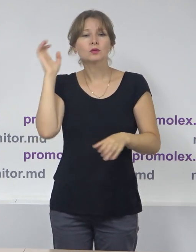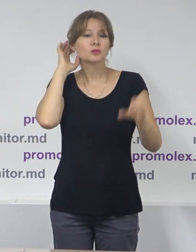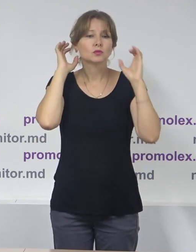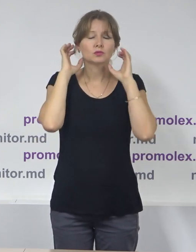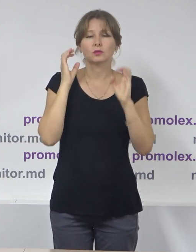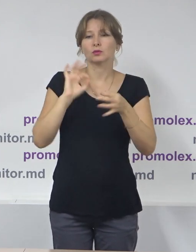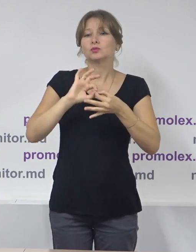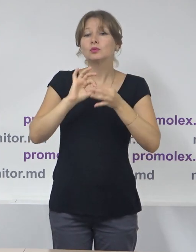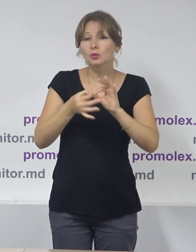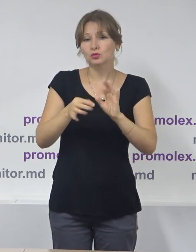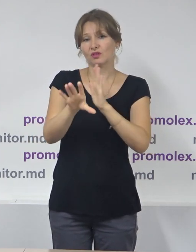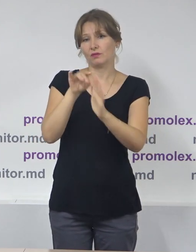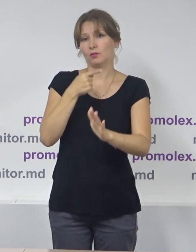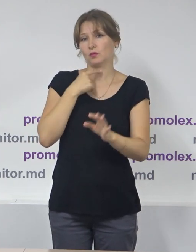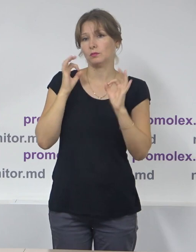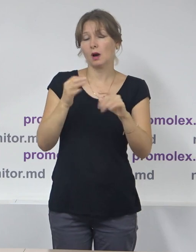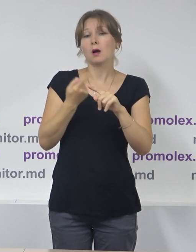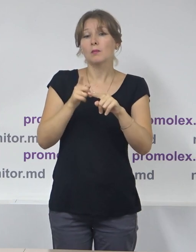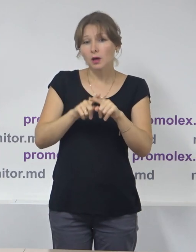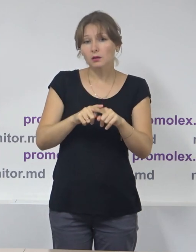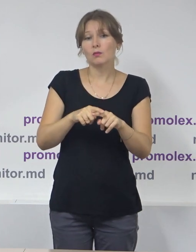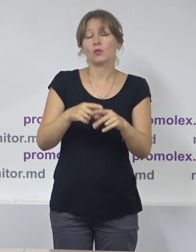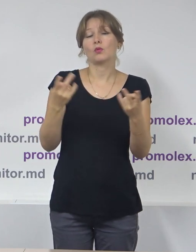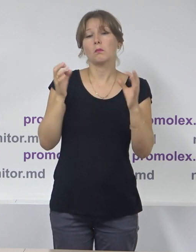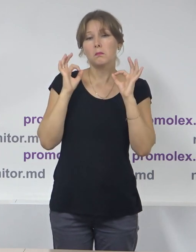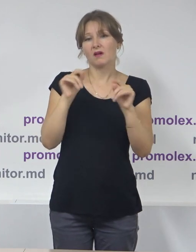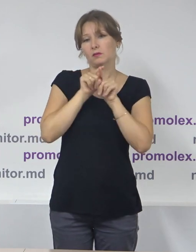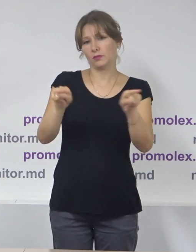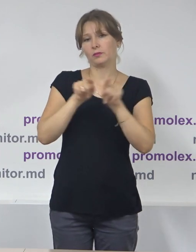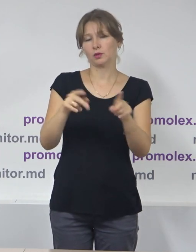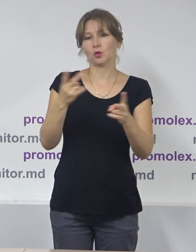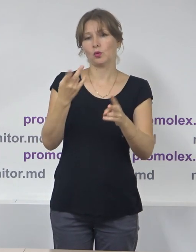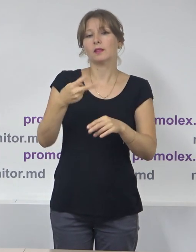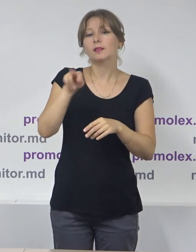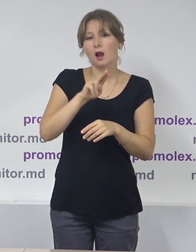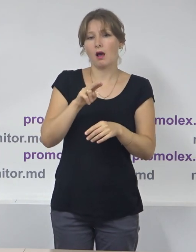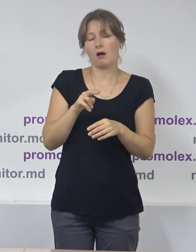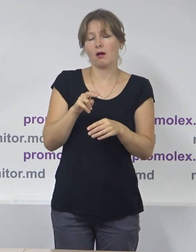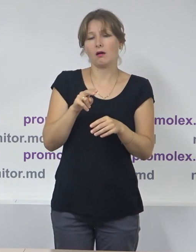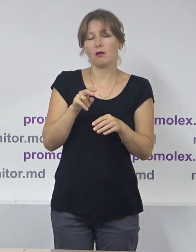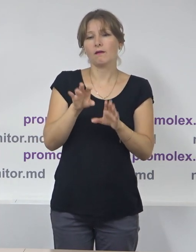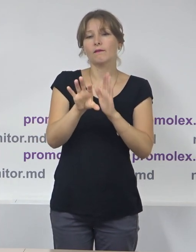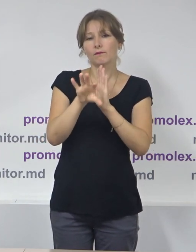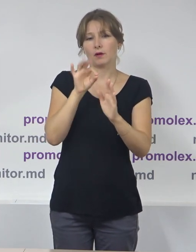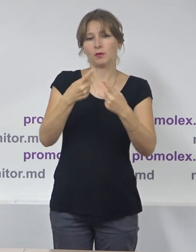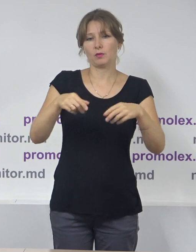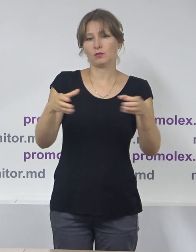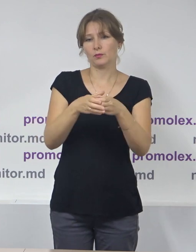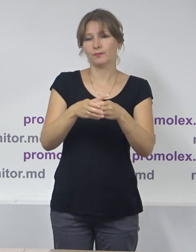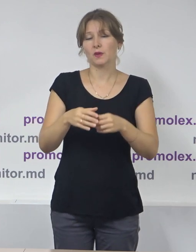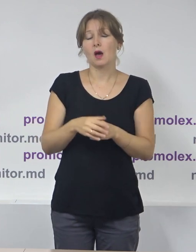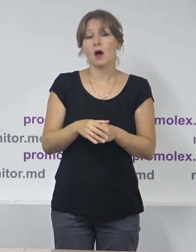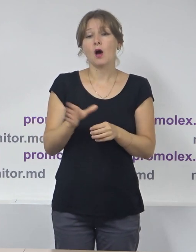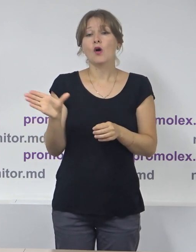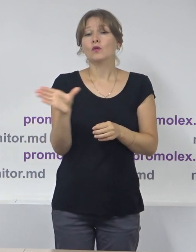electorală, iar ulterior și campania sau agitația propriu-zisă. Încrederea, totuși, în pofida la tot ce am